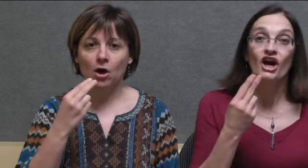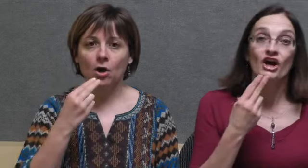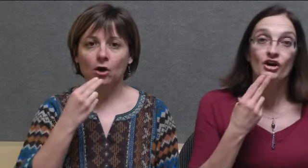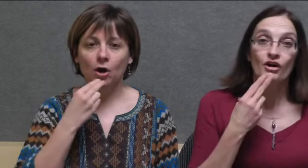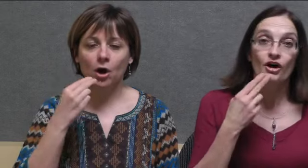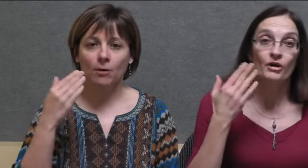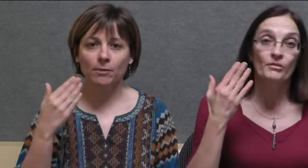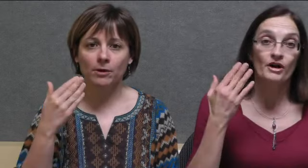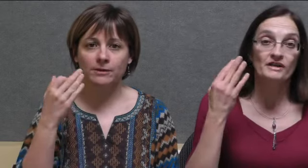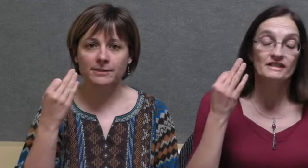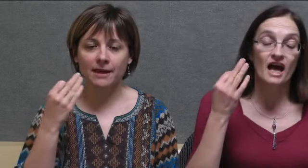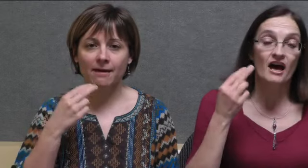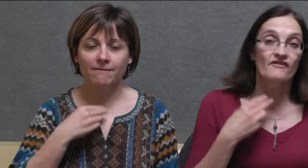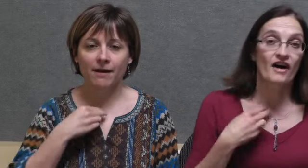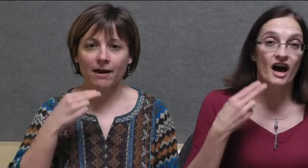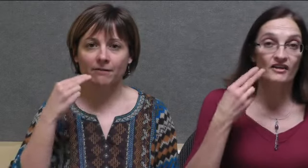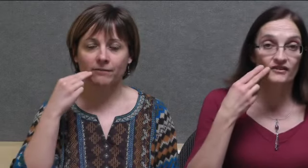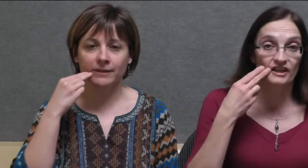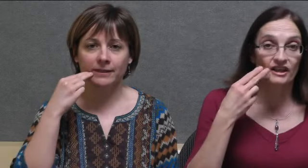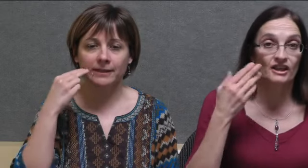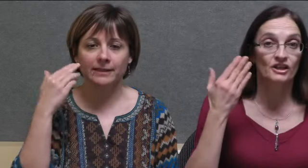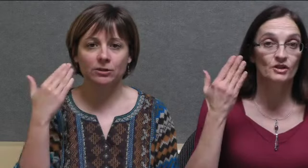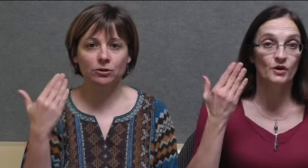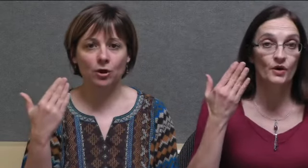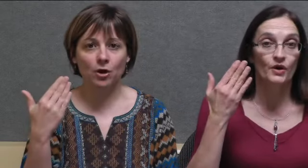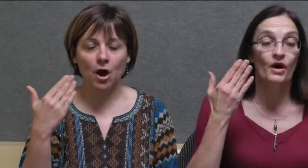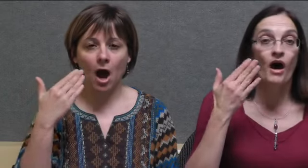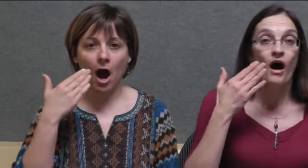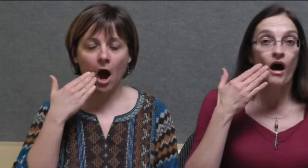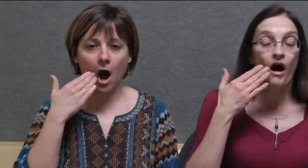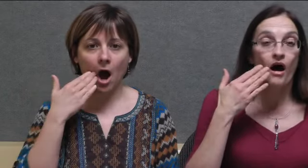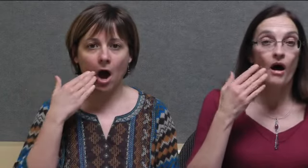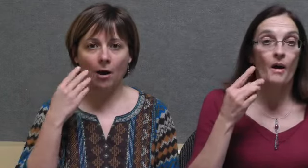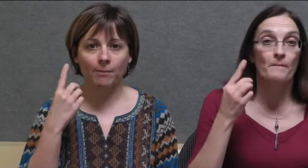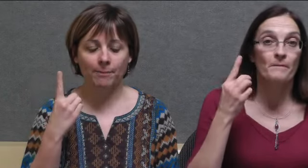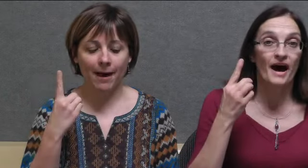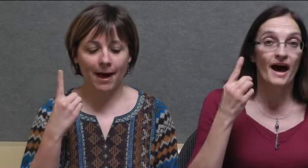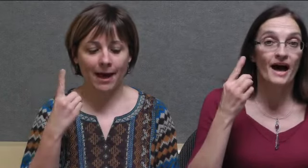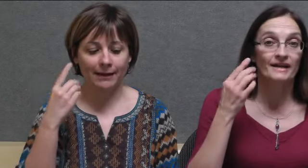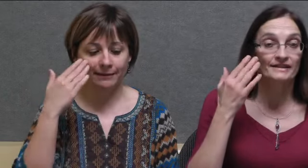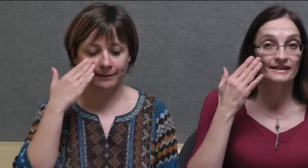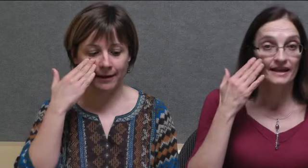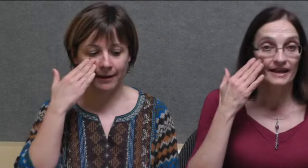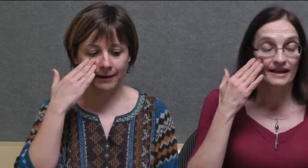comme ça va vite, en patin.